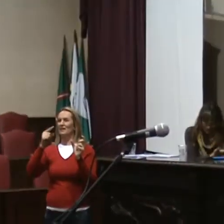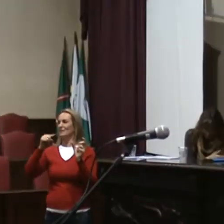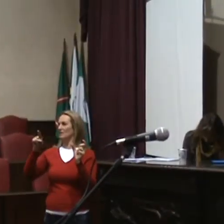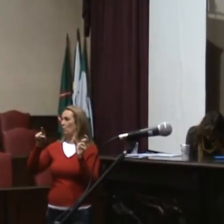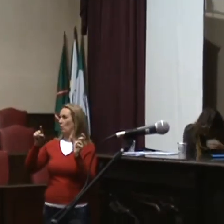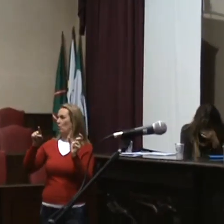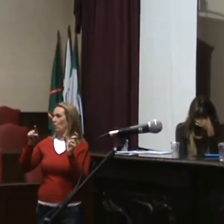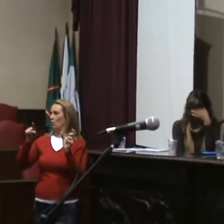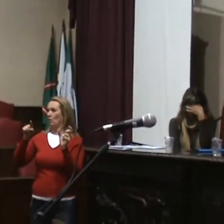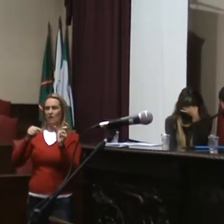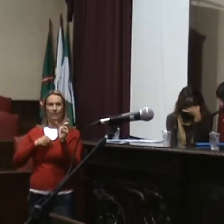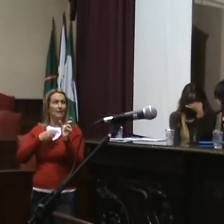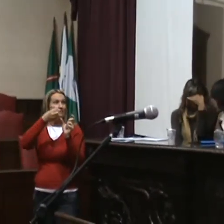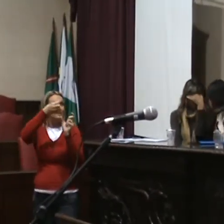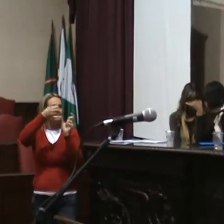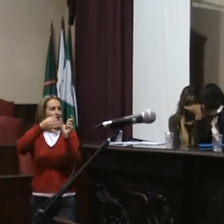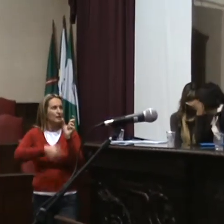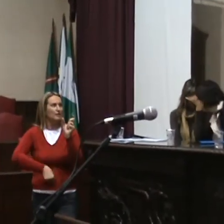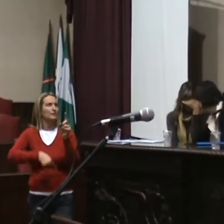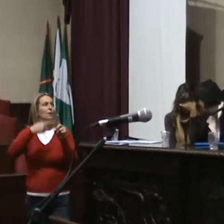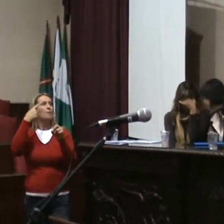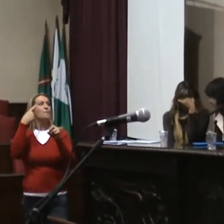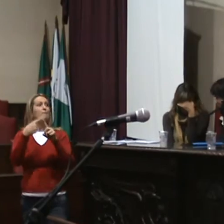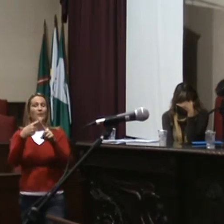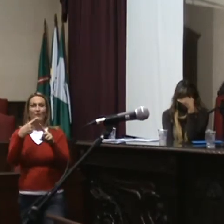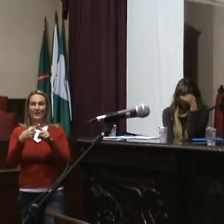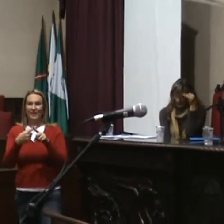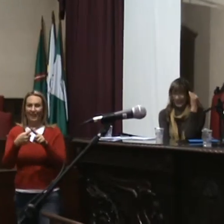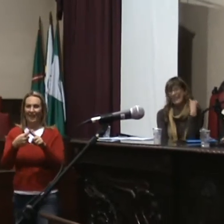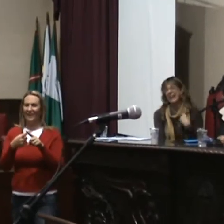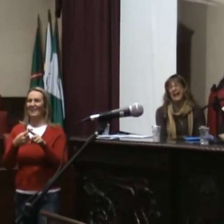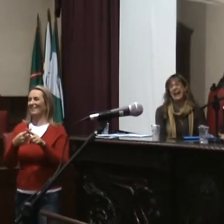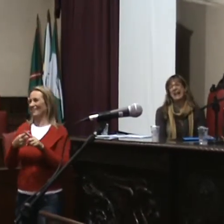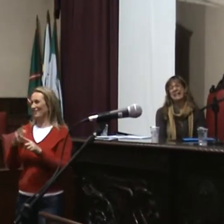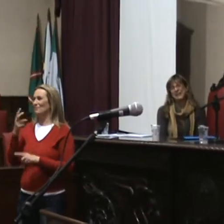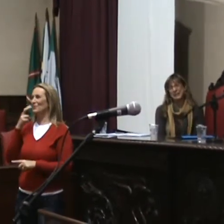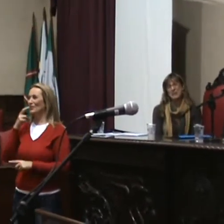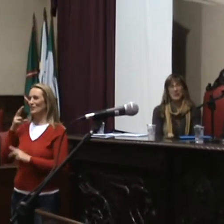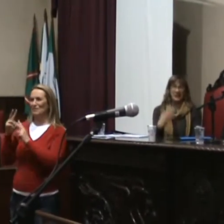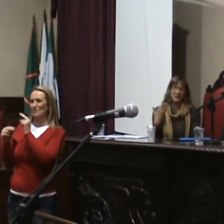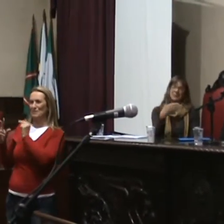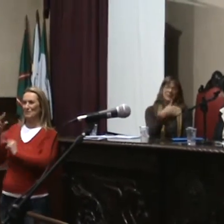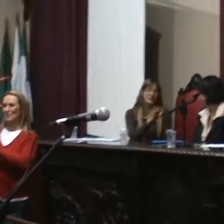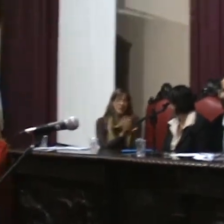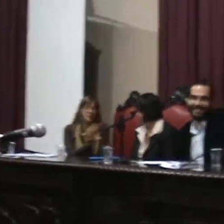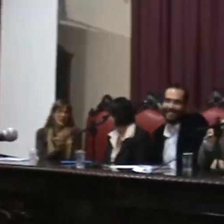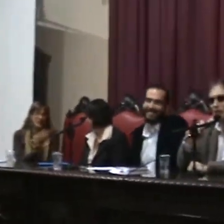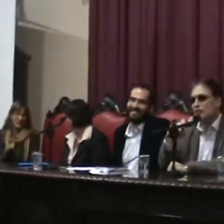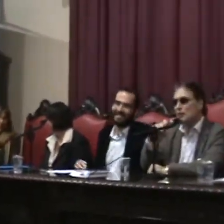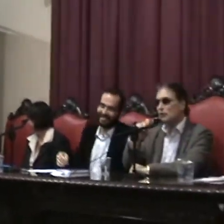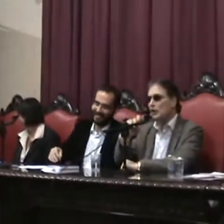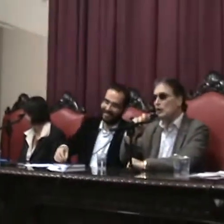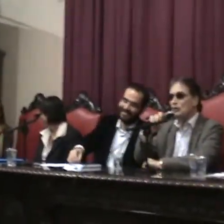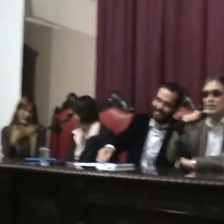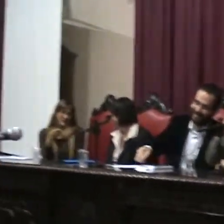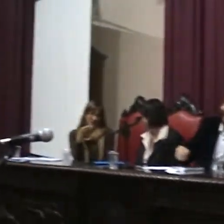em um amadurecimento, o professor de surdo, para a gente chegar em um amadurecimento, vai ter que haver uma droga constante